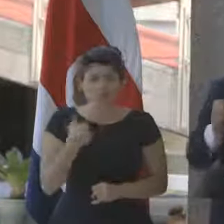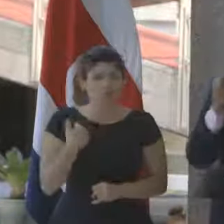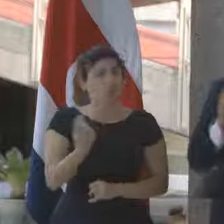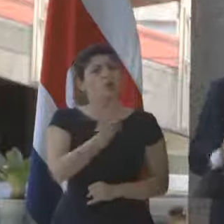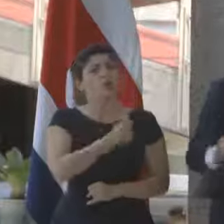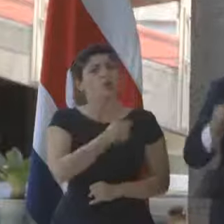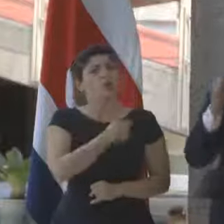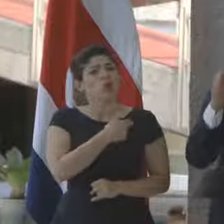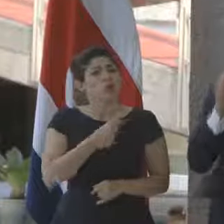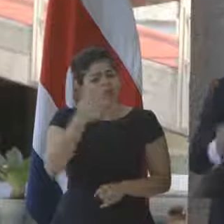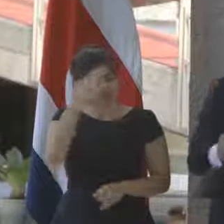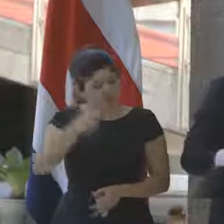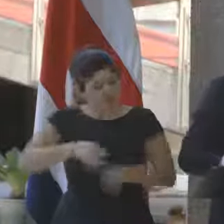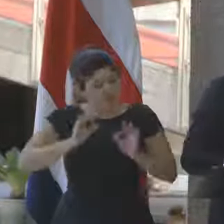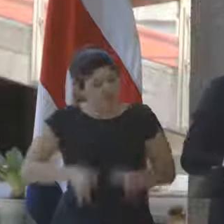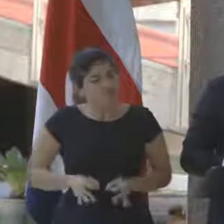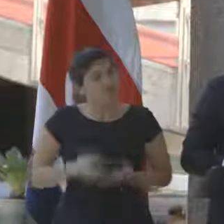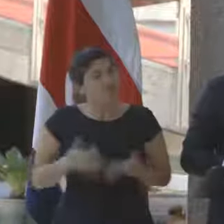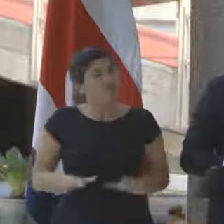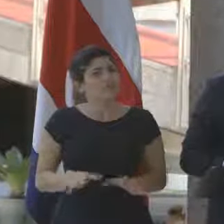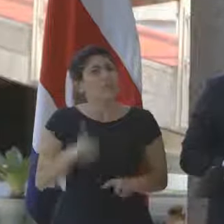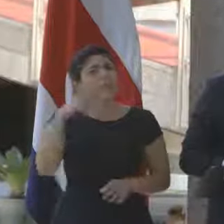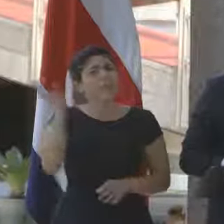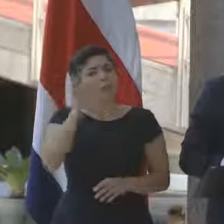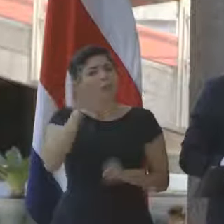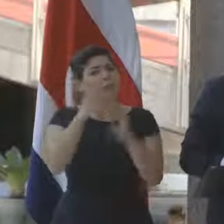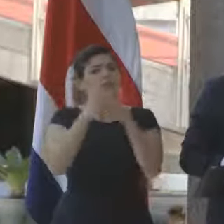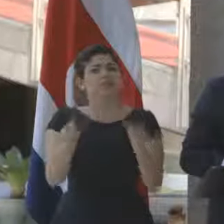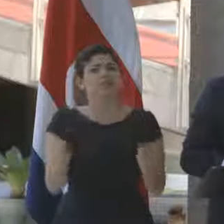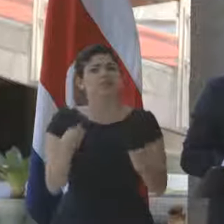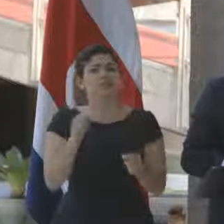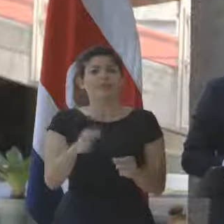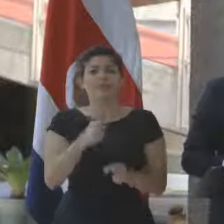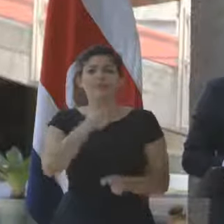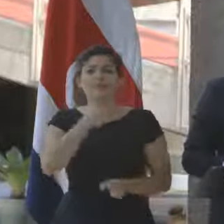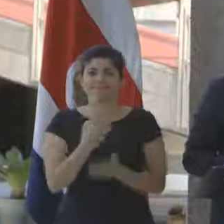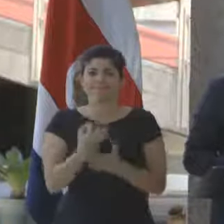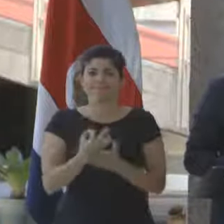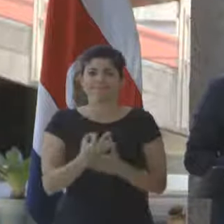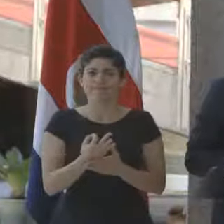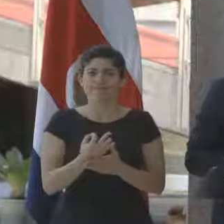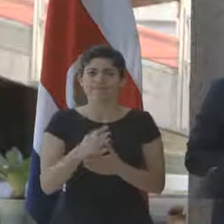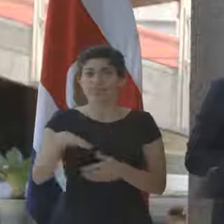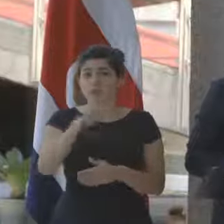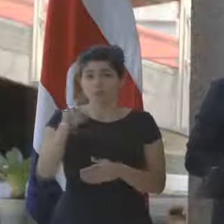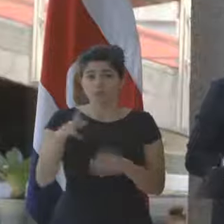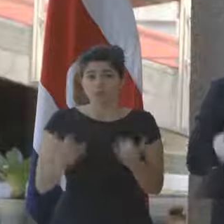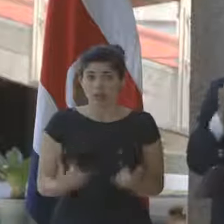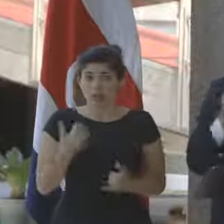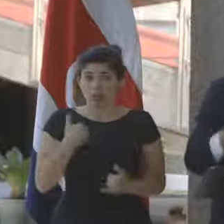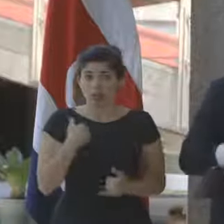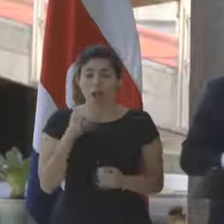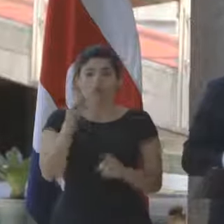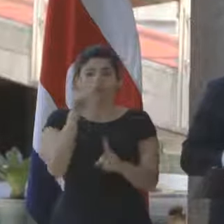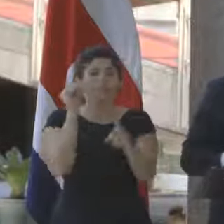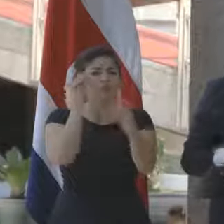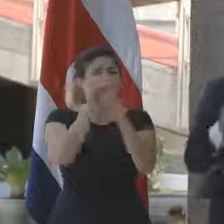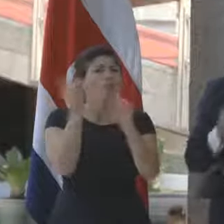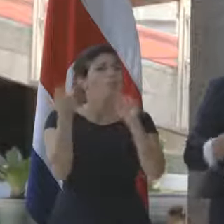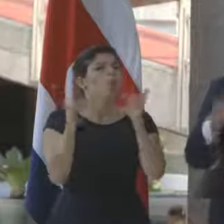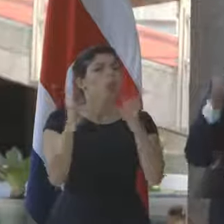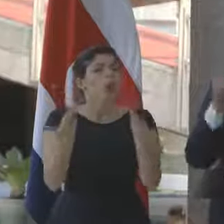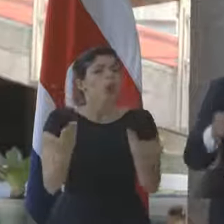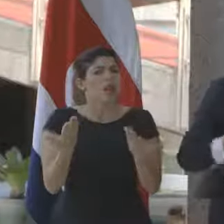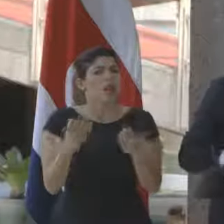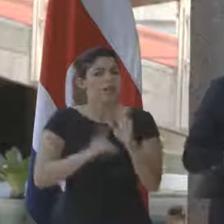nuestra determinación para resolver el déficit fiscal de Costa Rica con un objetivo. El